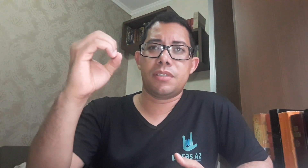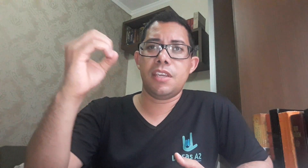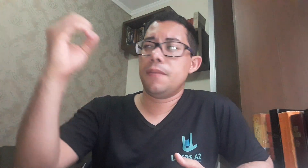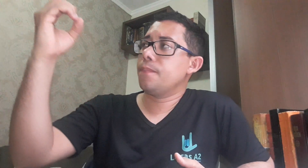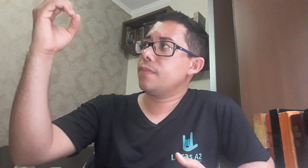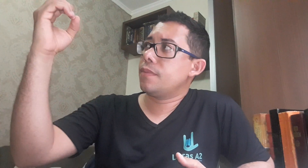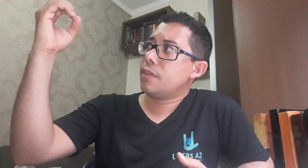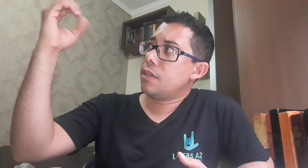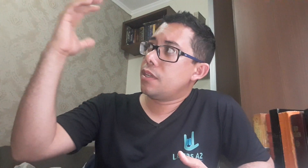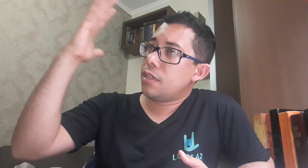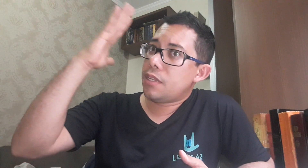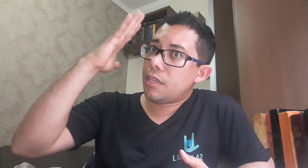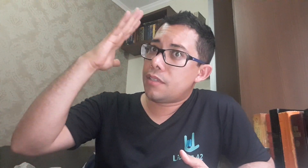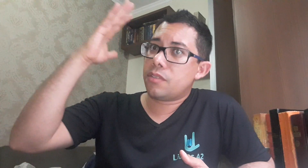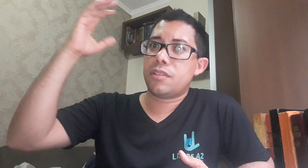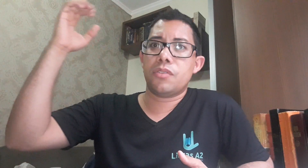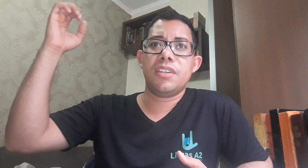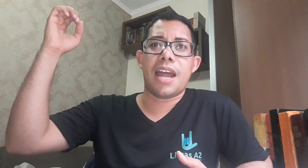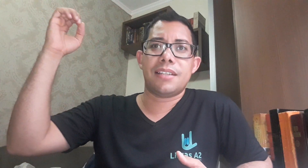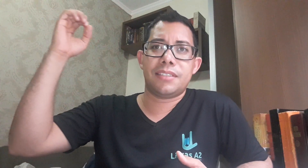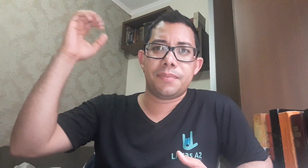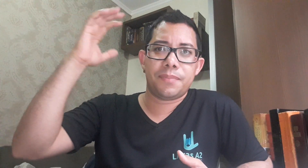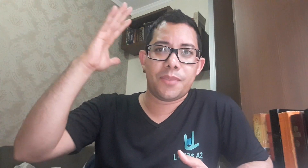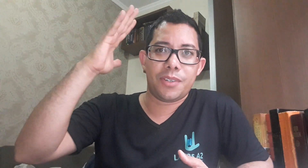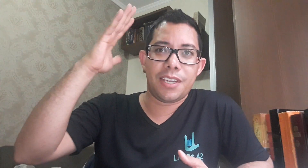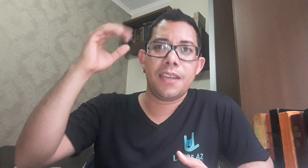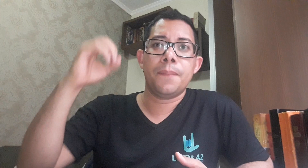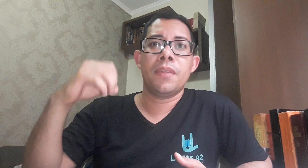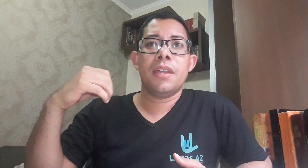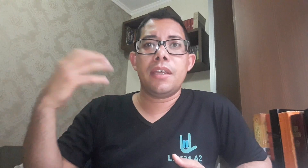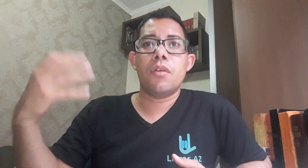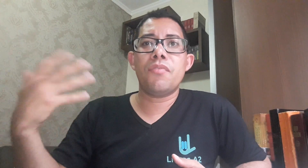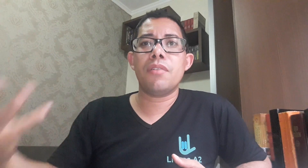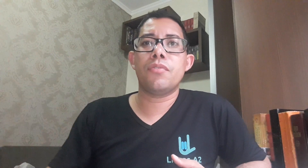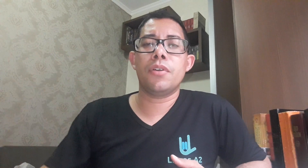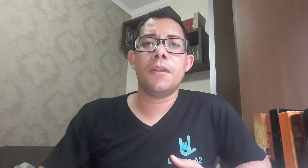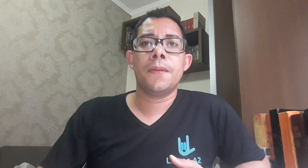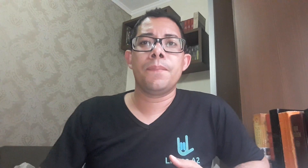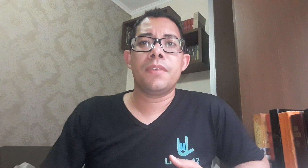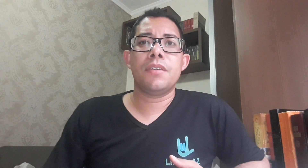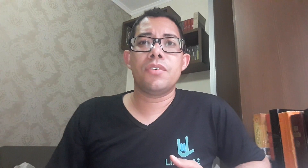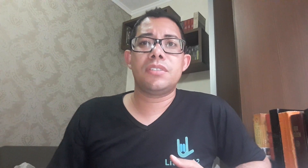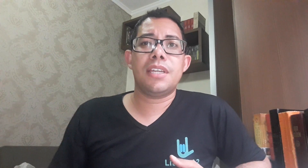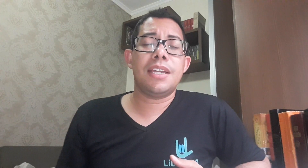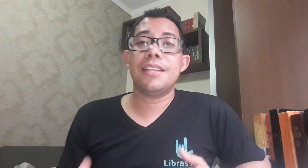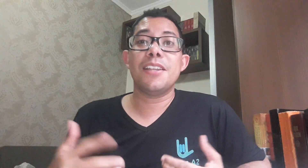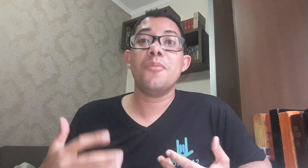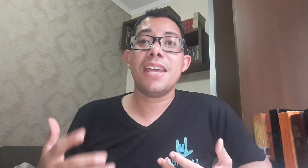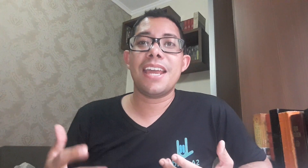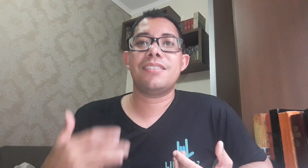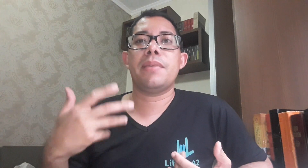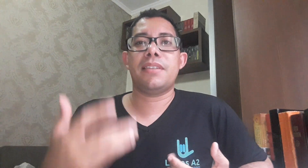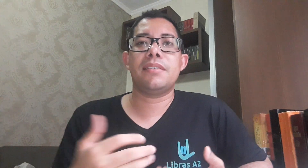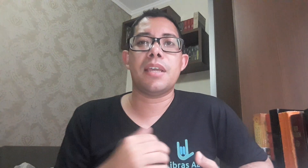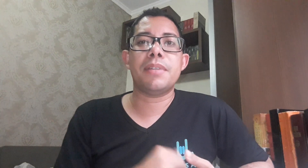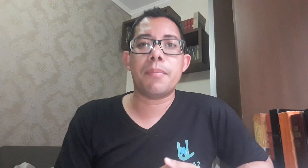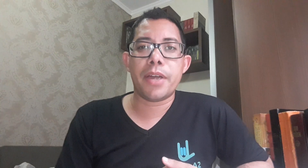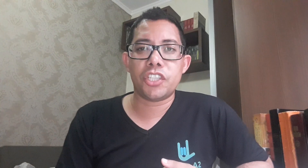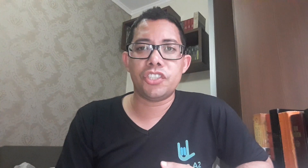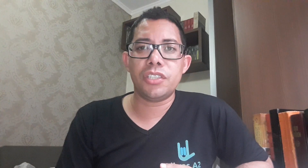assim e esse é o sinal de graça. Que é um favor que você não merece, mas recebe da parte de